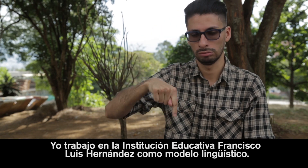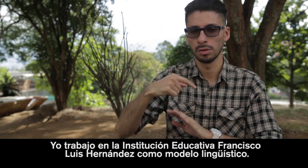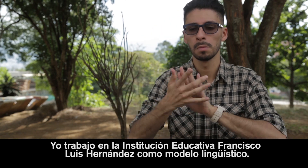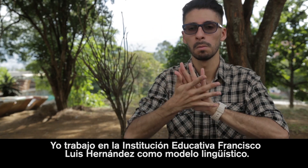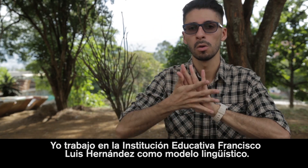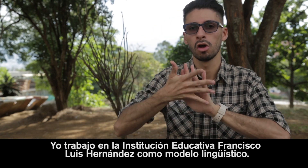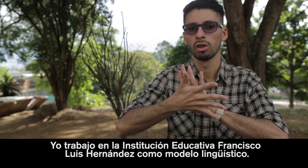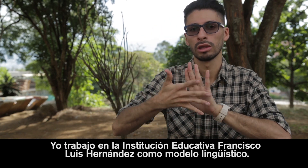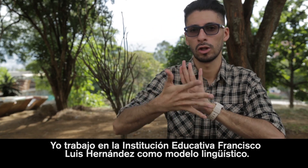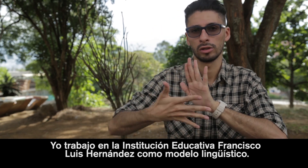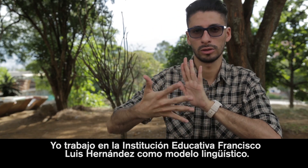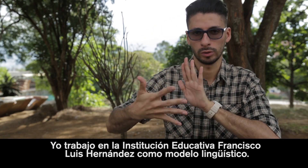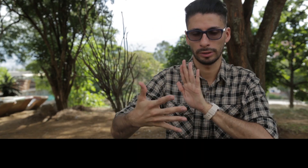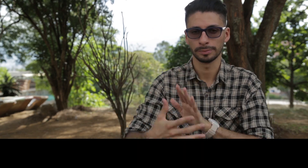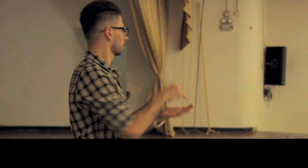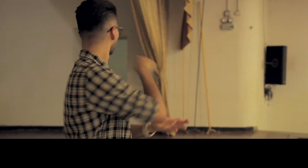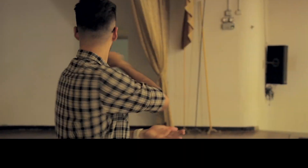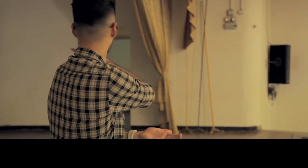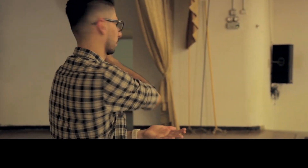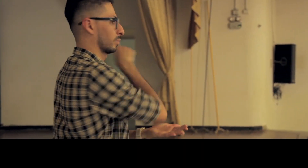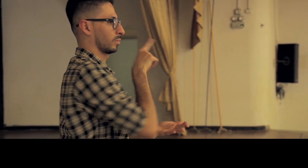Hernández como modelo lingüístico